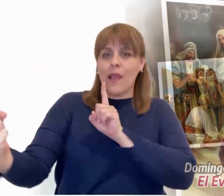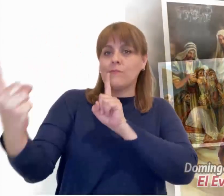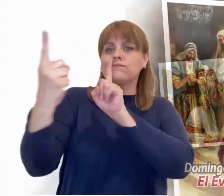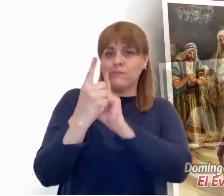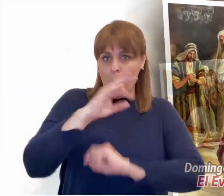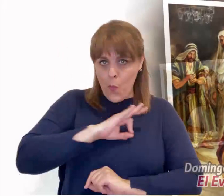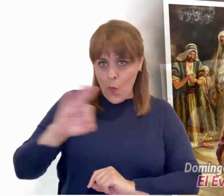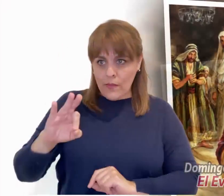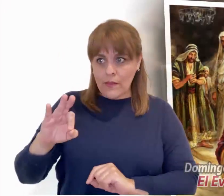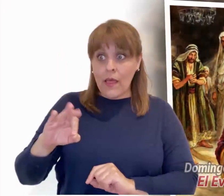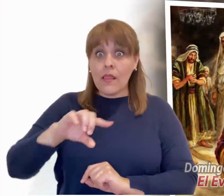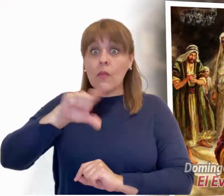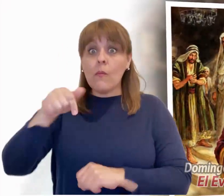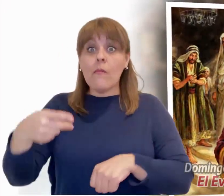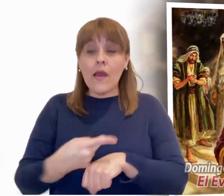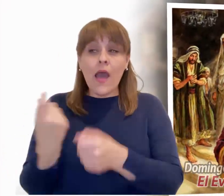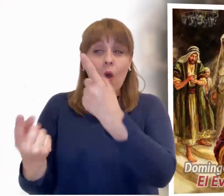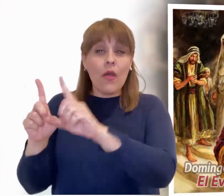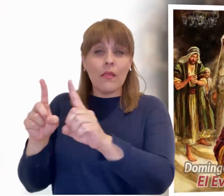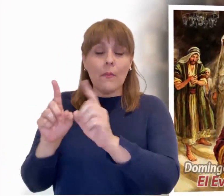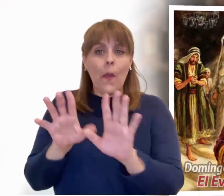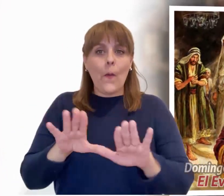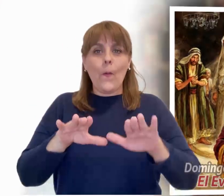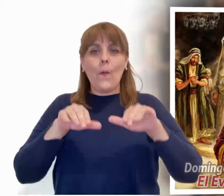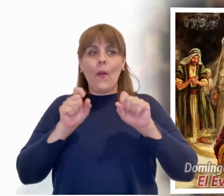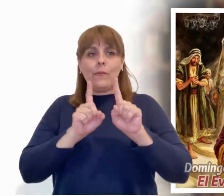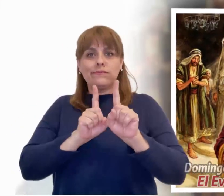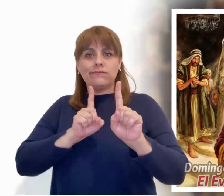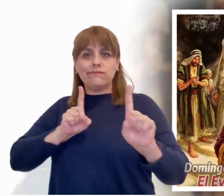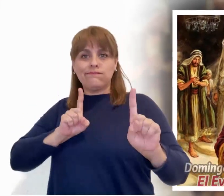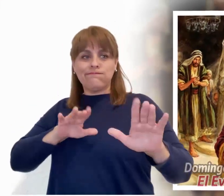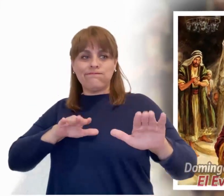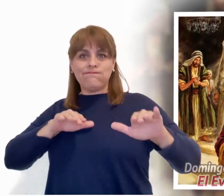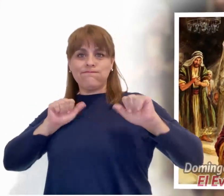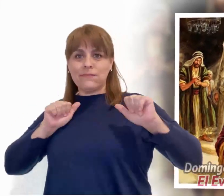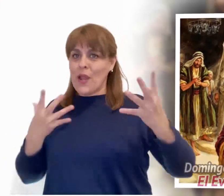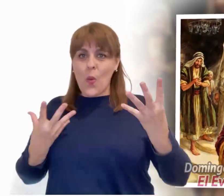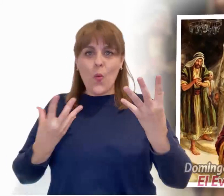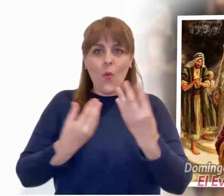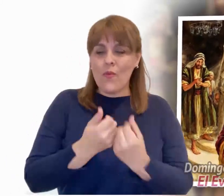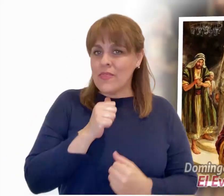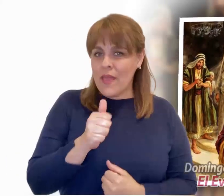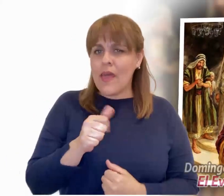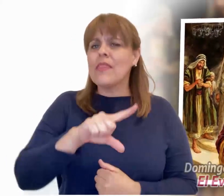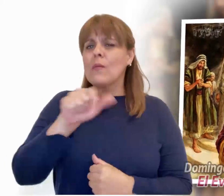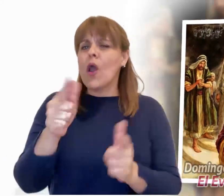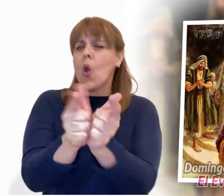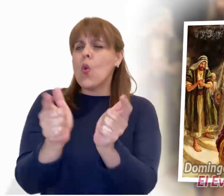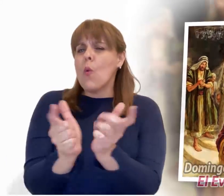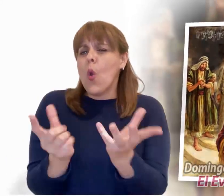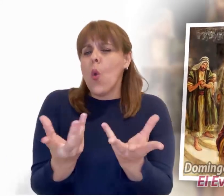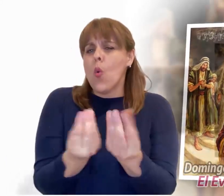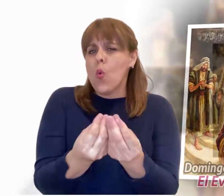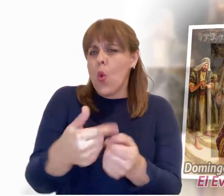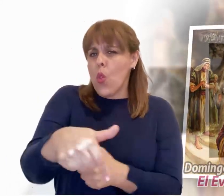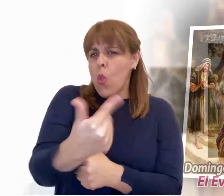Desde entonces muchos de sus discípulos se echaron para atrás y ya no querían andar con Él. Entonces Jesús les dijo a los